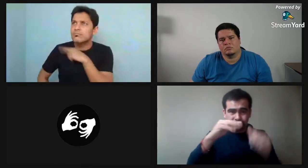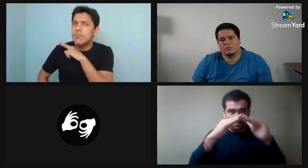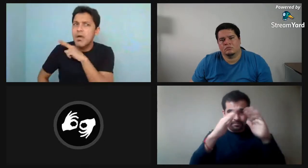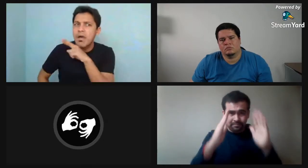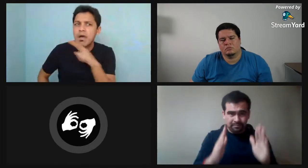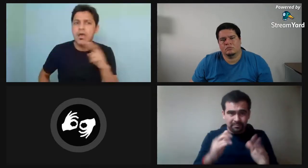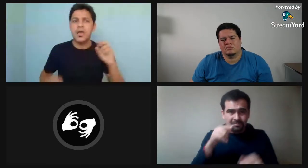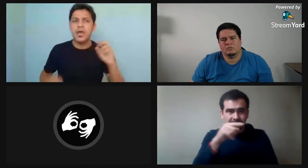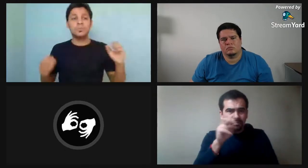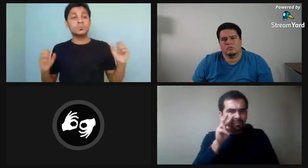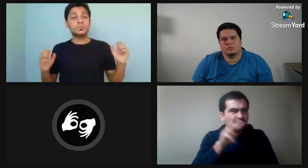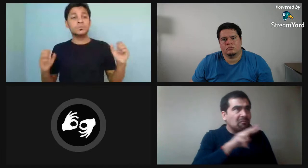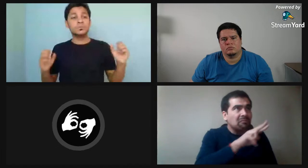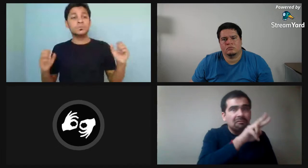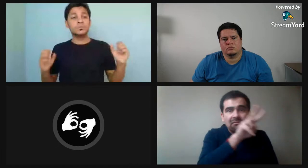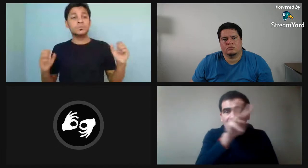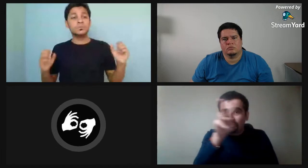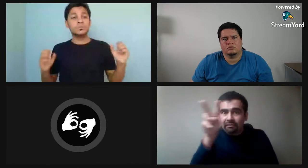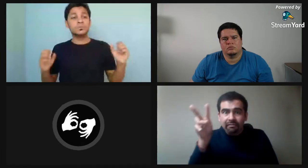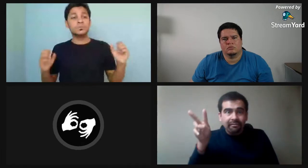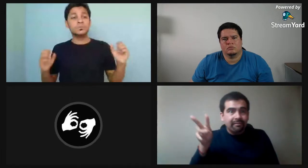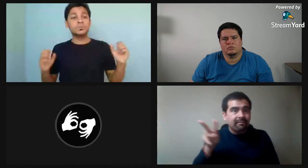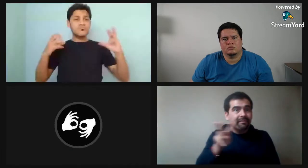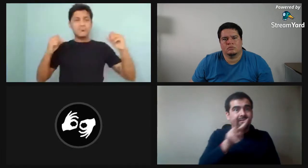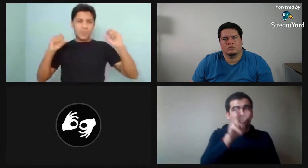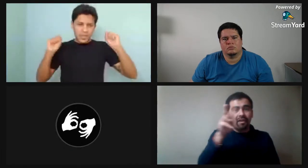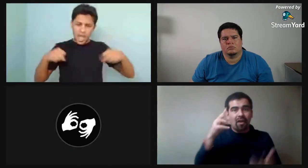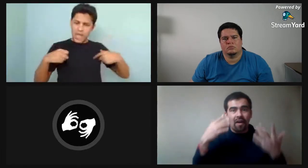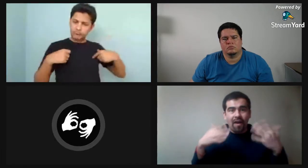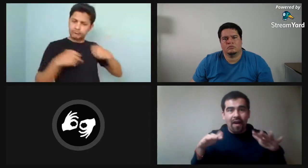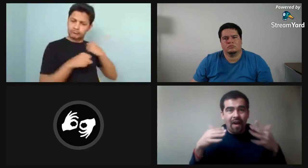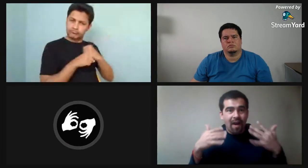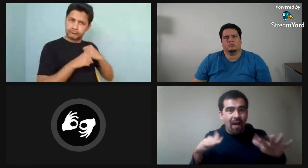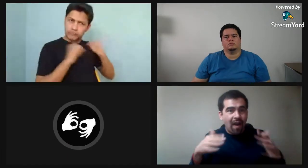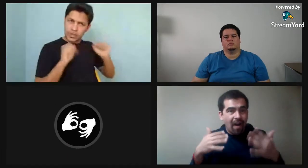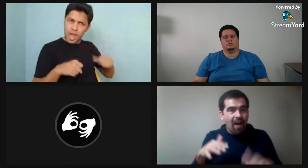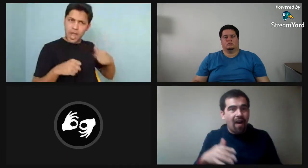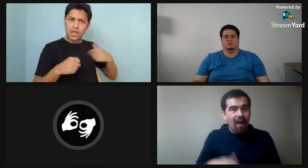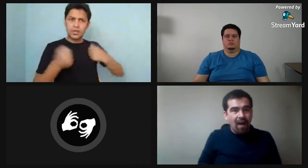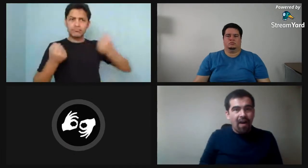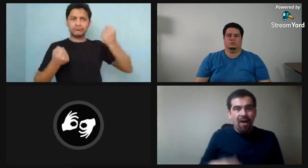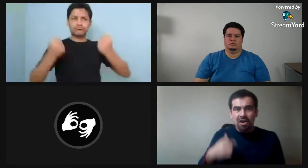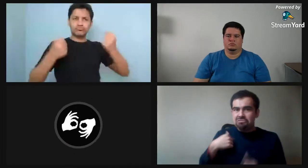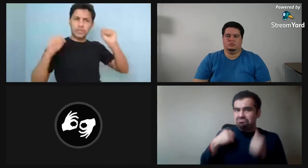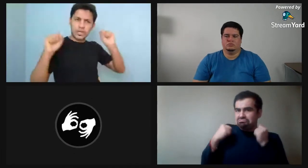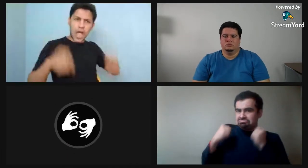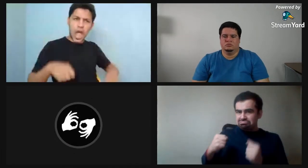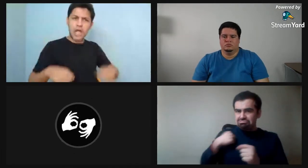También, bueno, más adelante participé en alguna asociación de sordos, ahí yo también veía al resto.